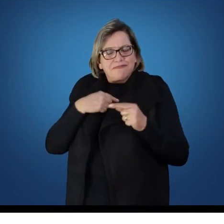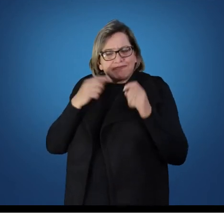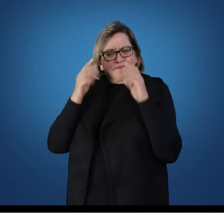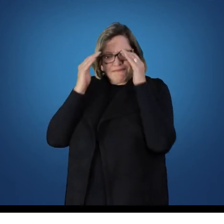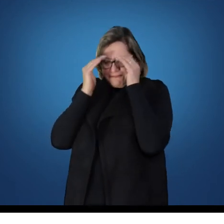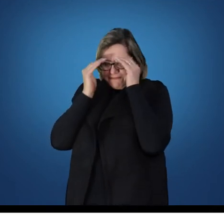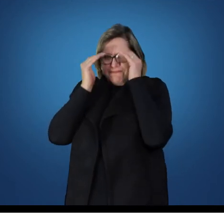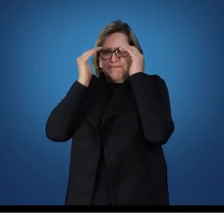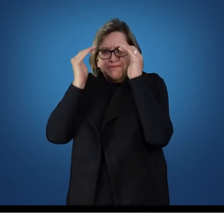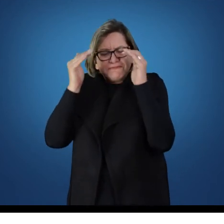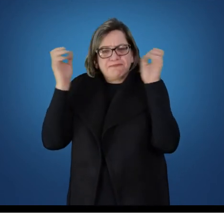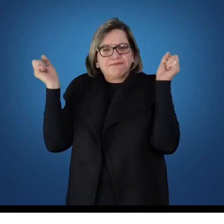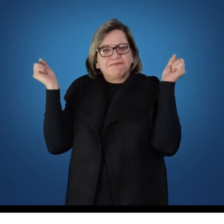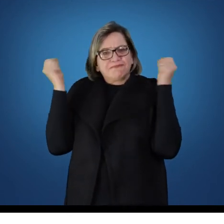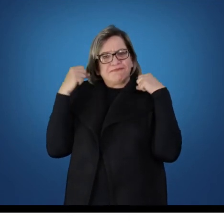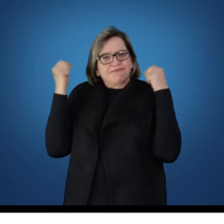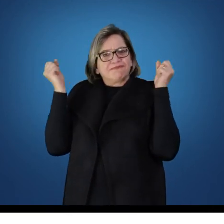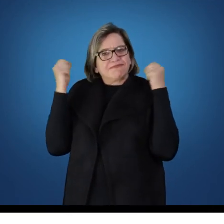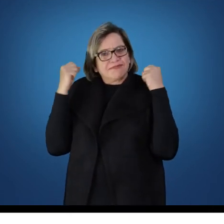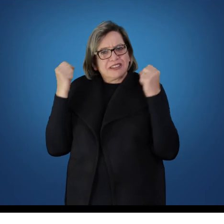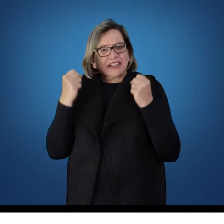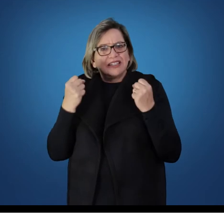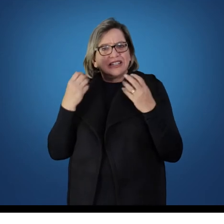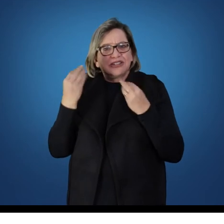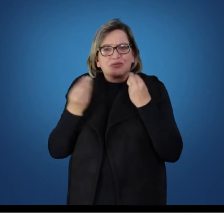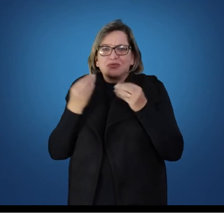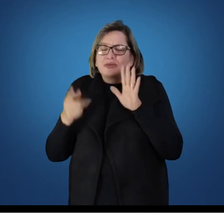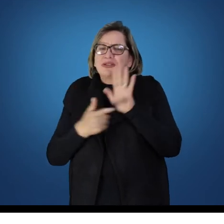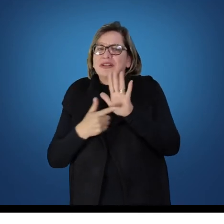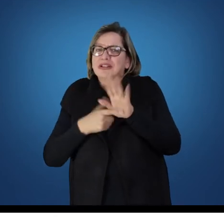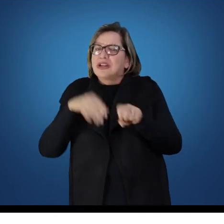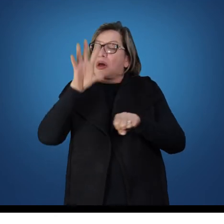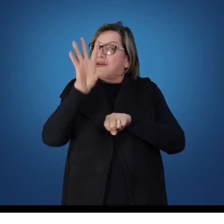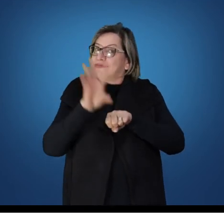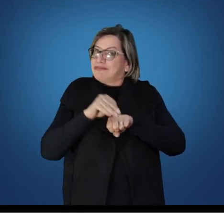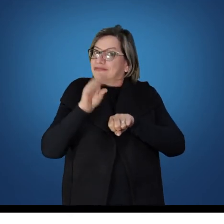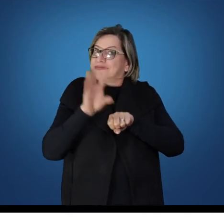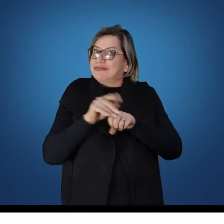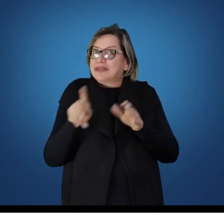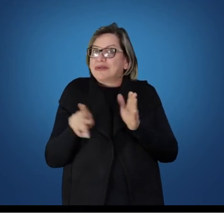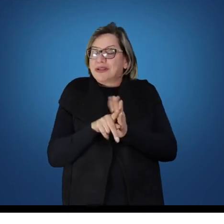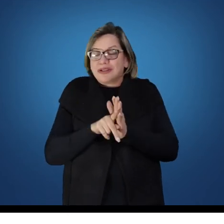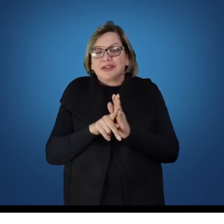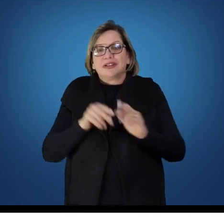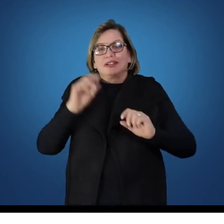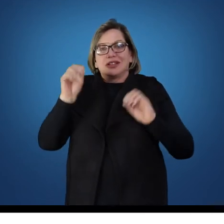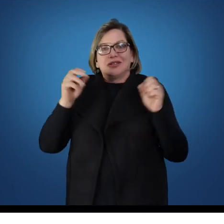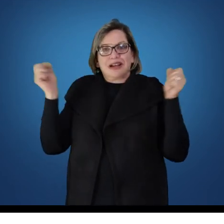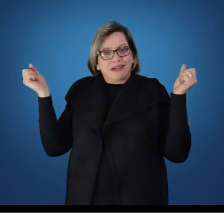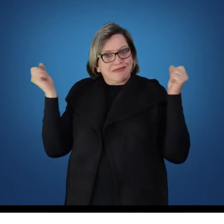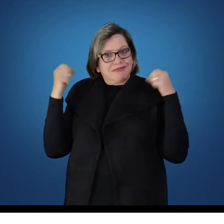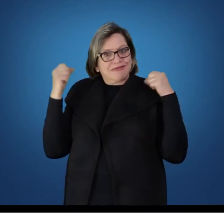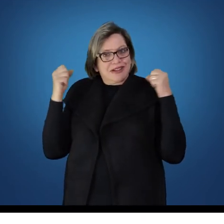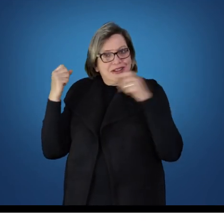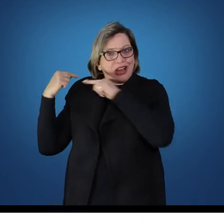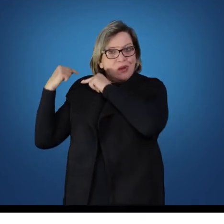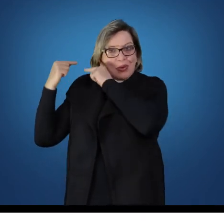questões da educação física enquanto um ramo de conhecimento e conteúdo. Enquanto a educação física no decorrer da história apenas